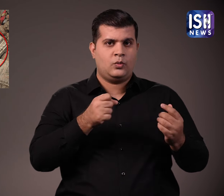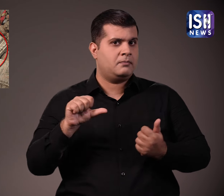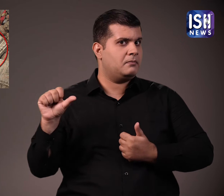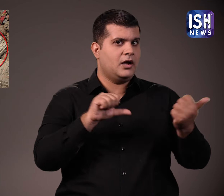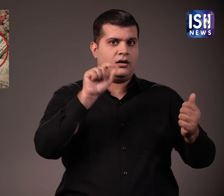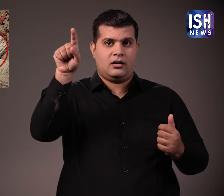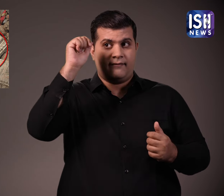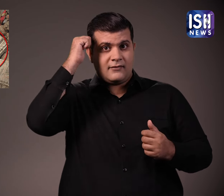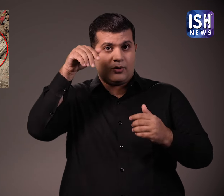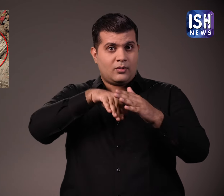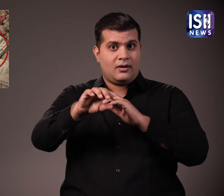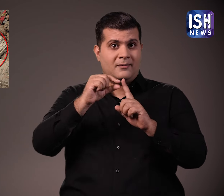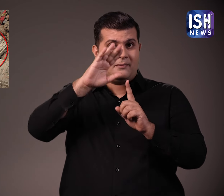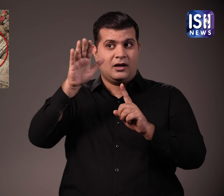मूर्तियों की पुनर स्थापना की मांग की.